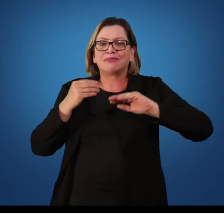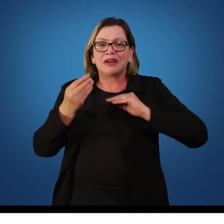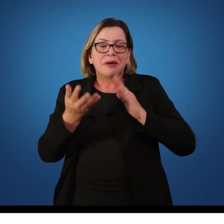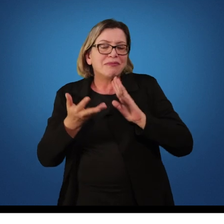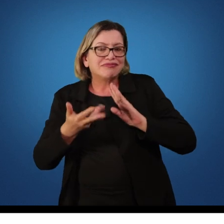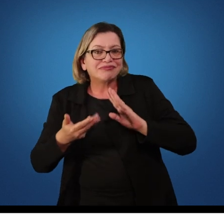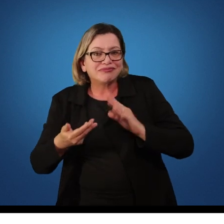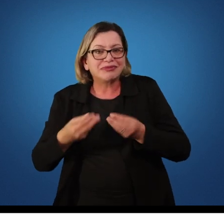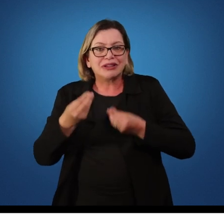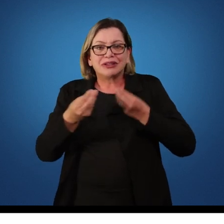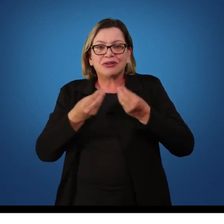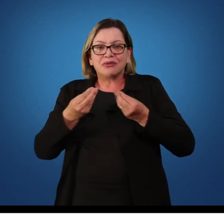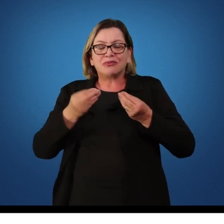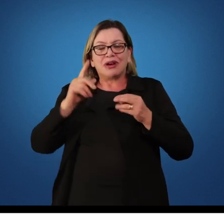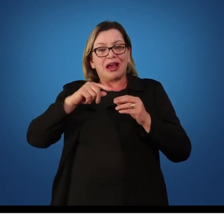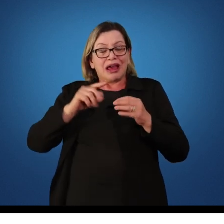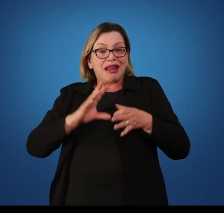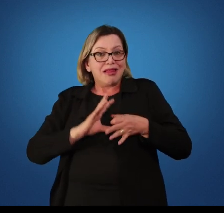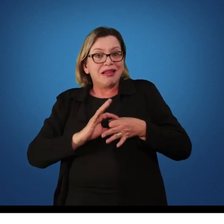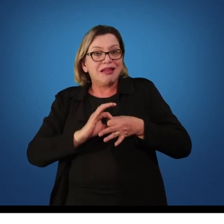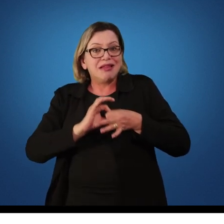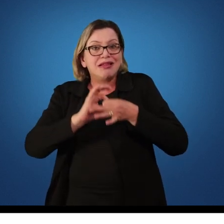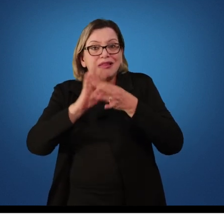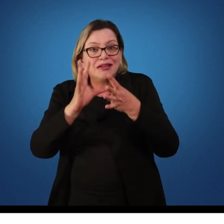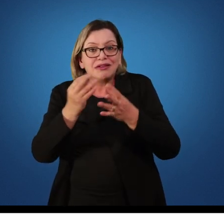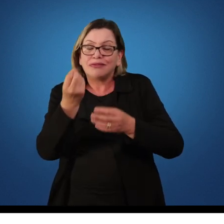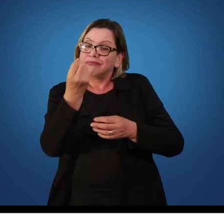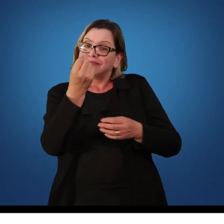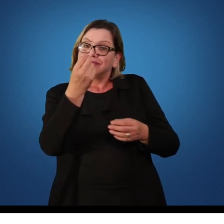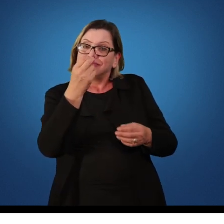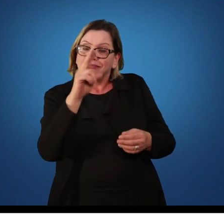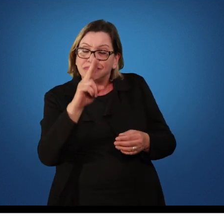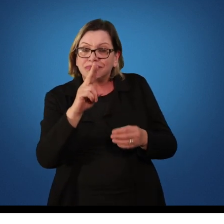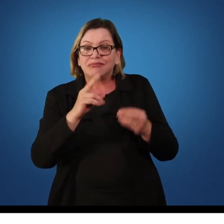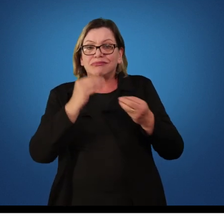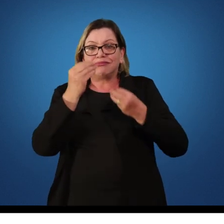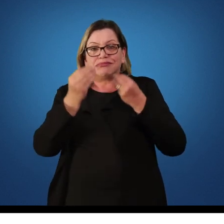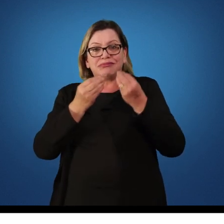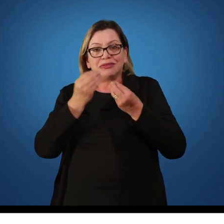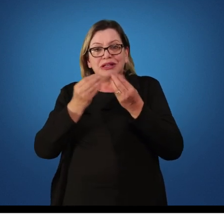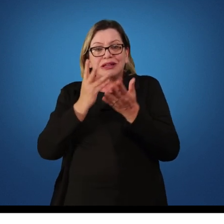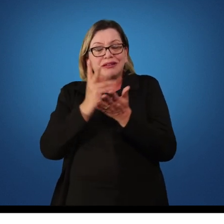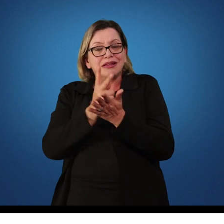são voluntários, ou seja, são movimentos realizados conscientemente.